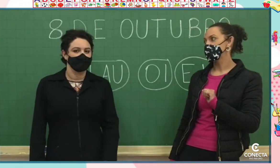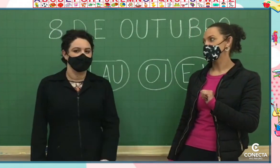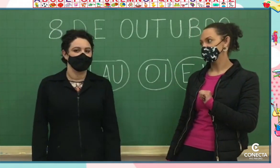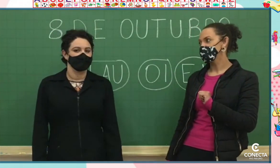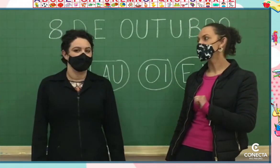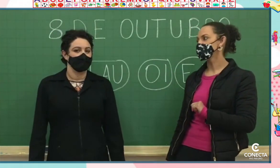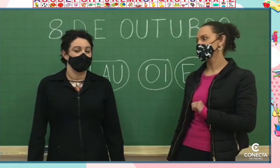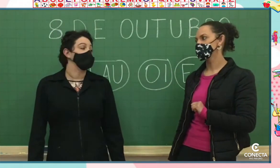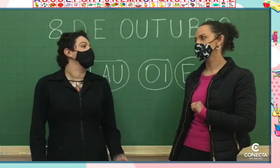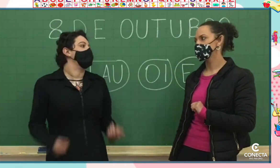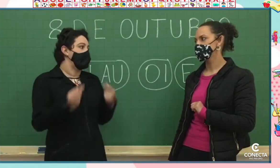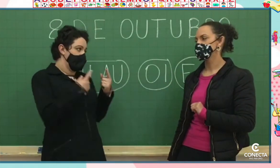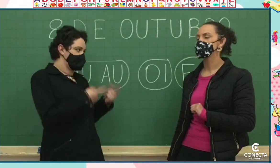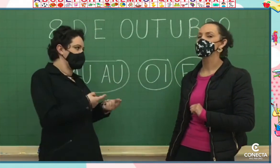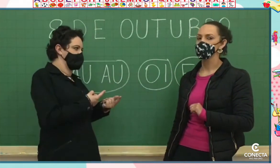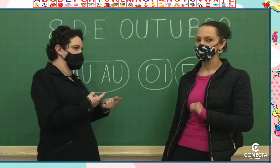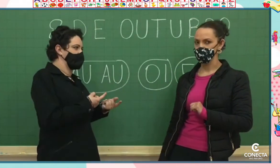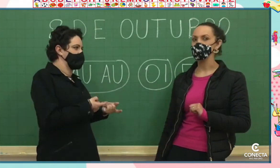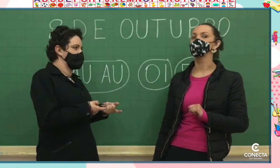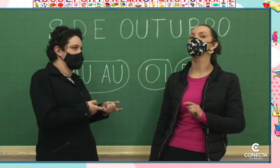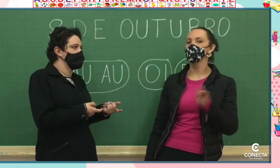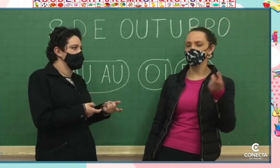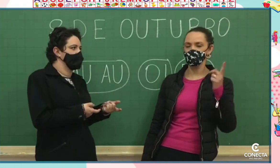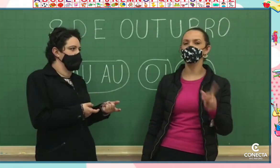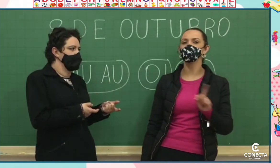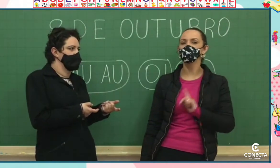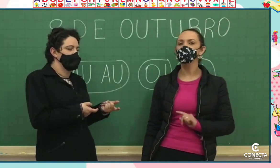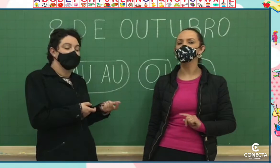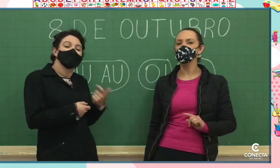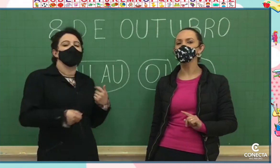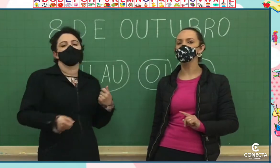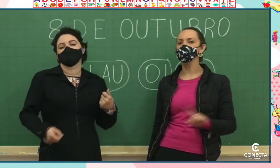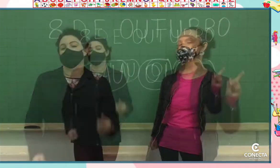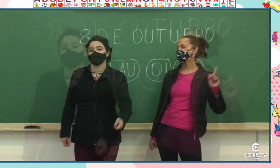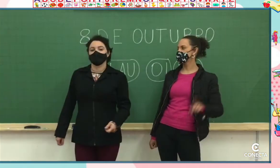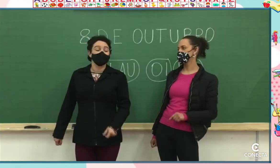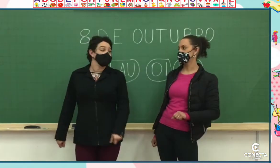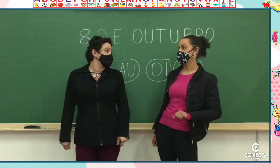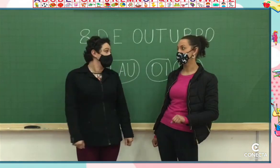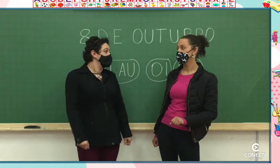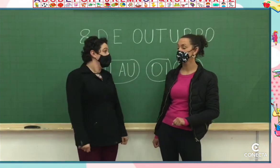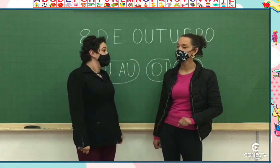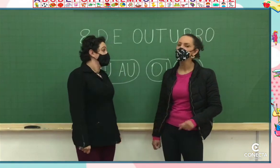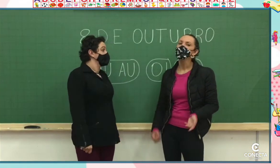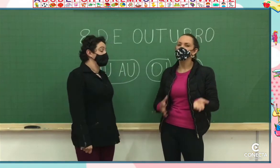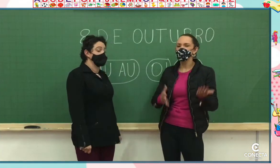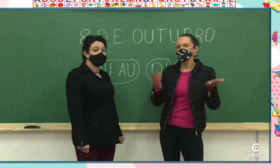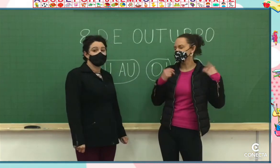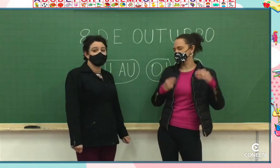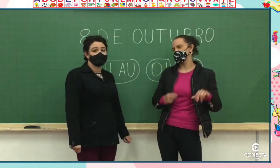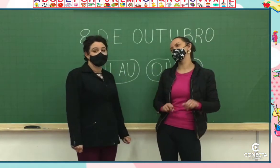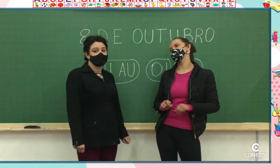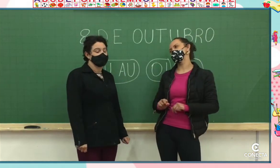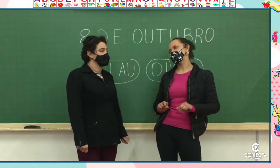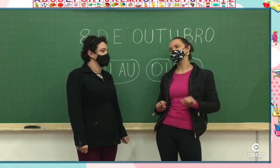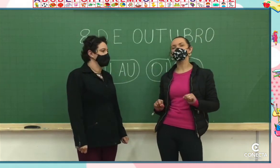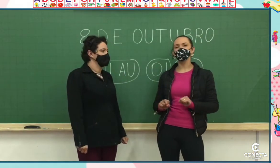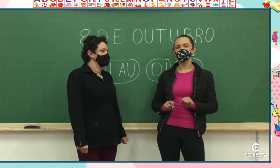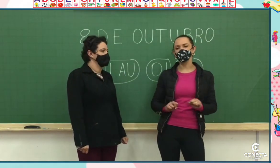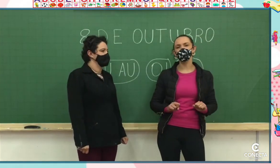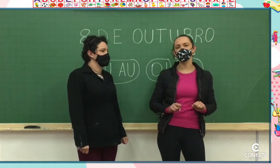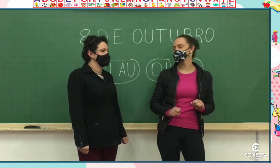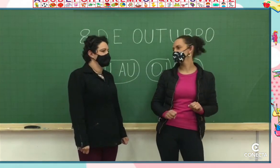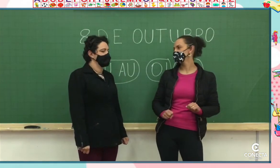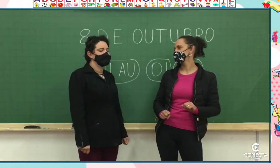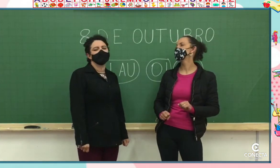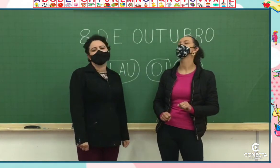poder fazer a delas em casa, professora Lilian? Essa a atividade delas de hoje, a atividade de hoje. Com bastante capricho. Criatividade que eu sei que as